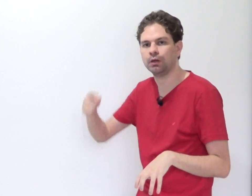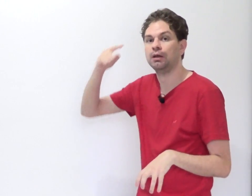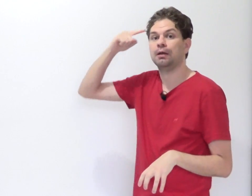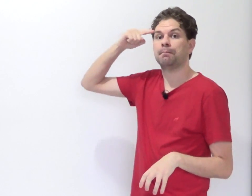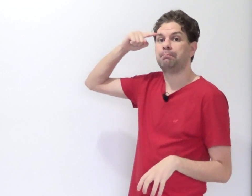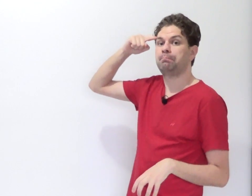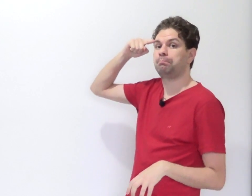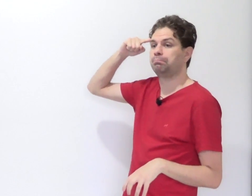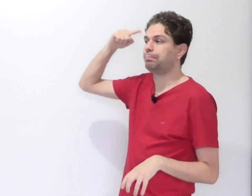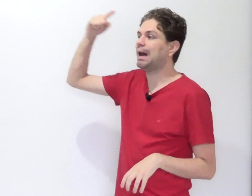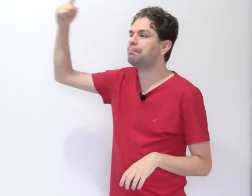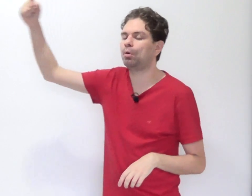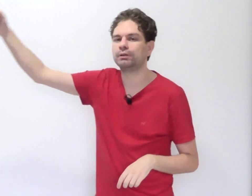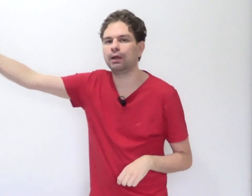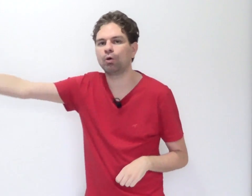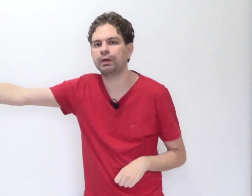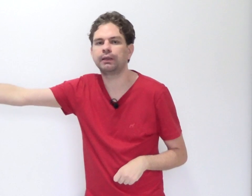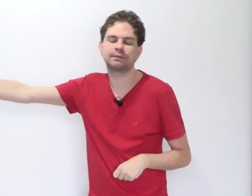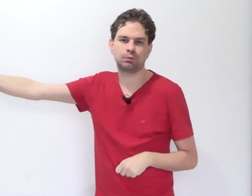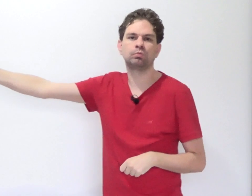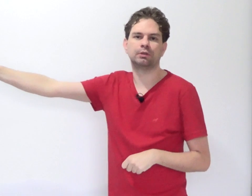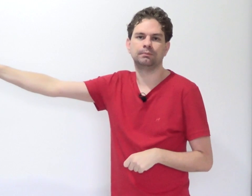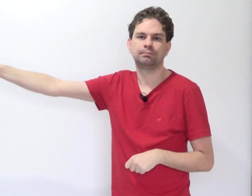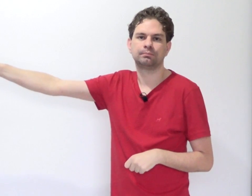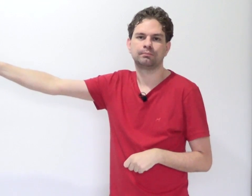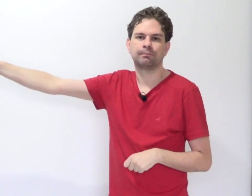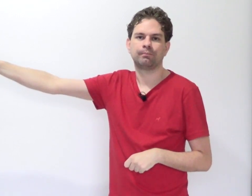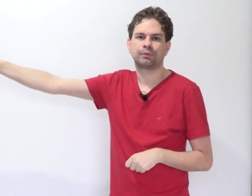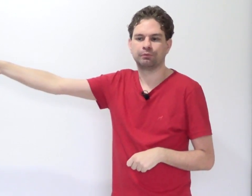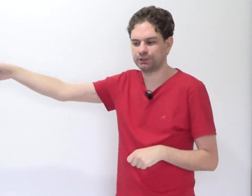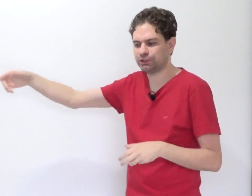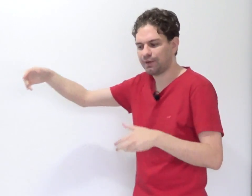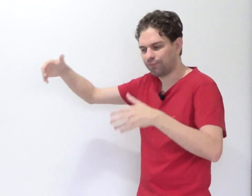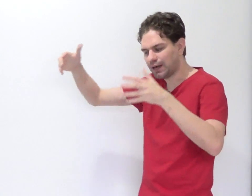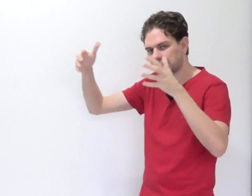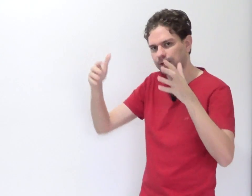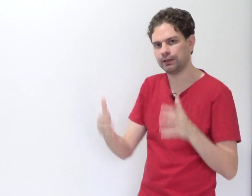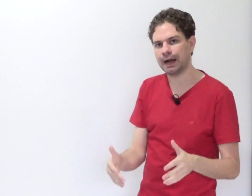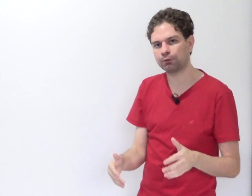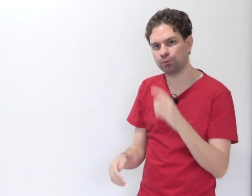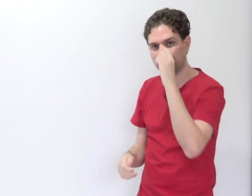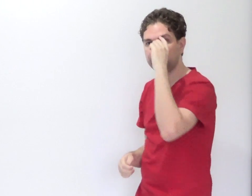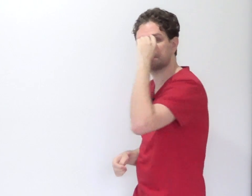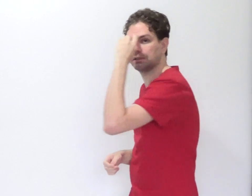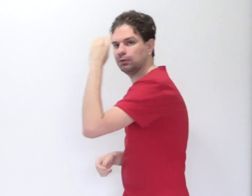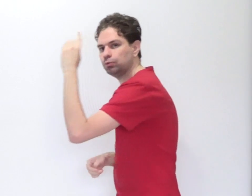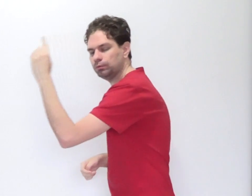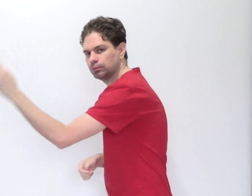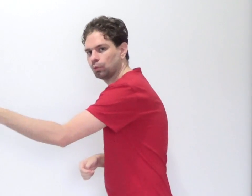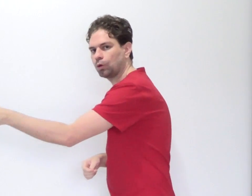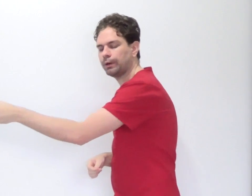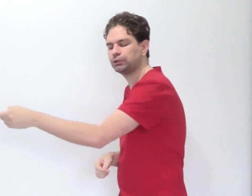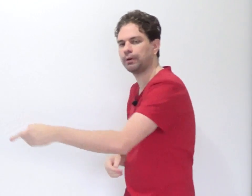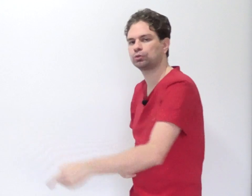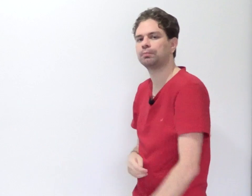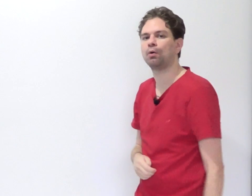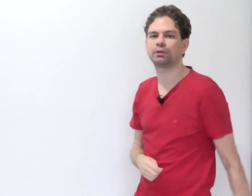para poder cometer a segunda. Você já faz aquele ato visando o cometimento de uma outra